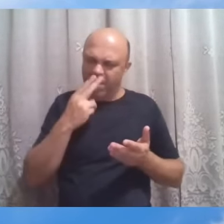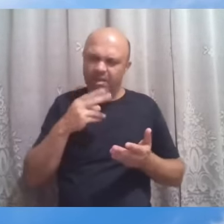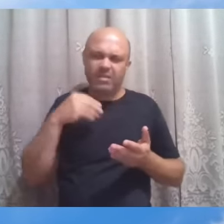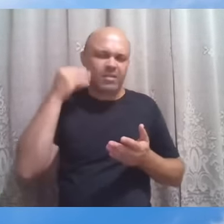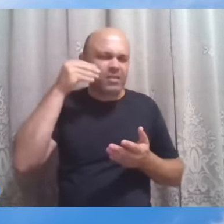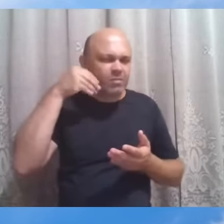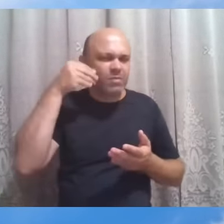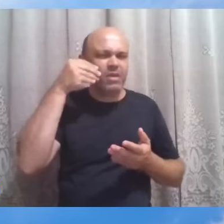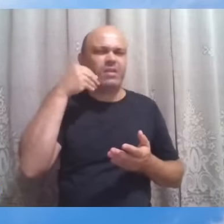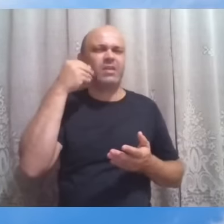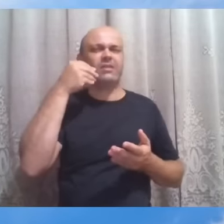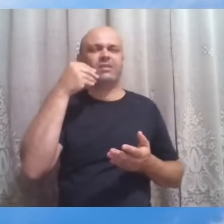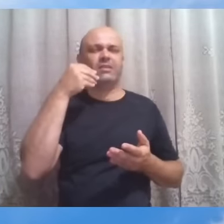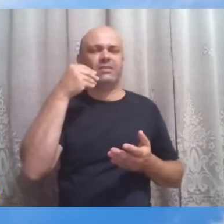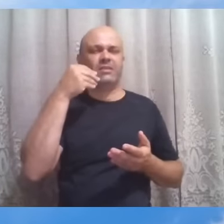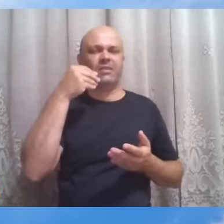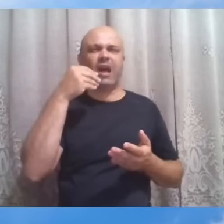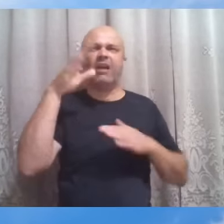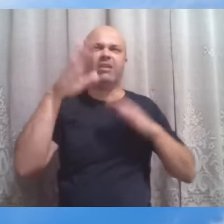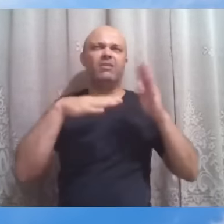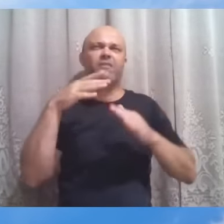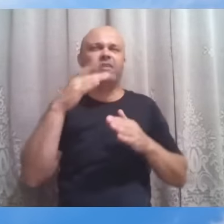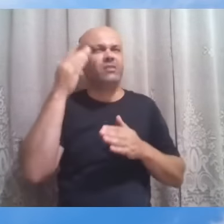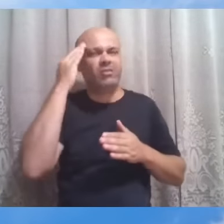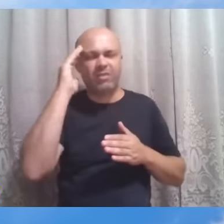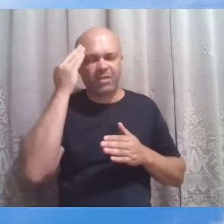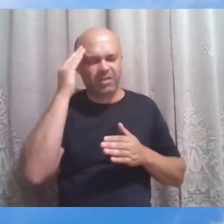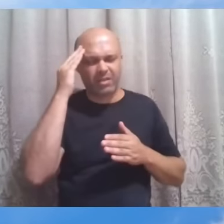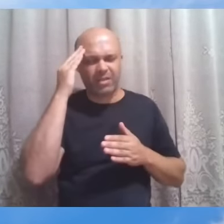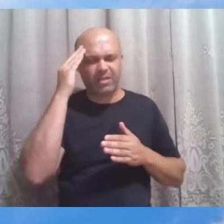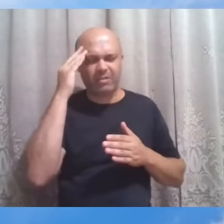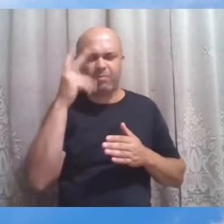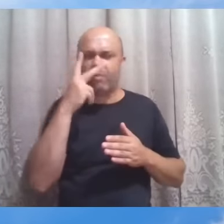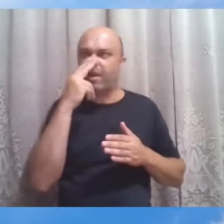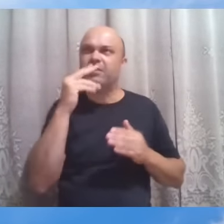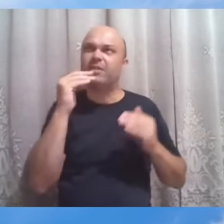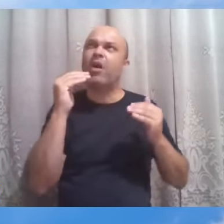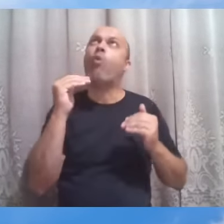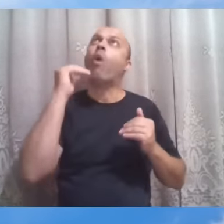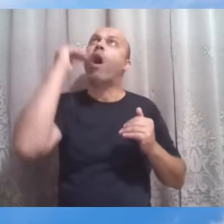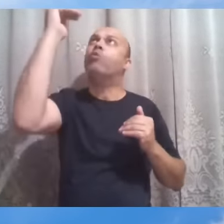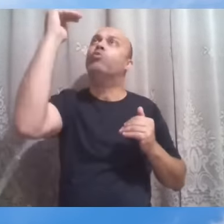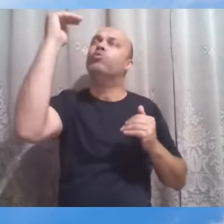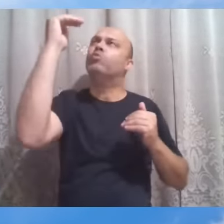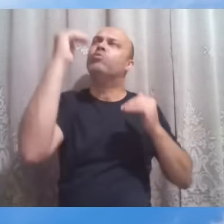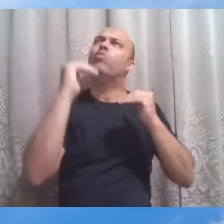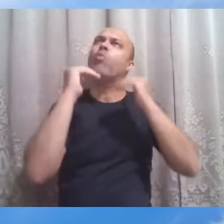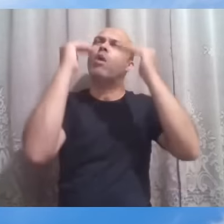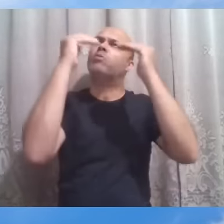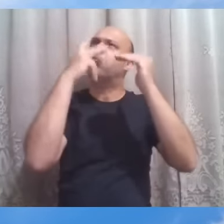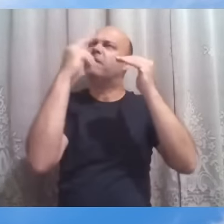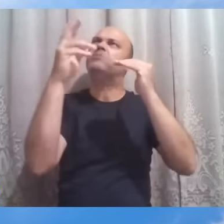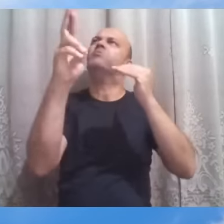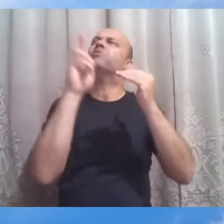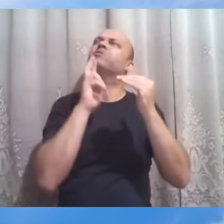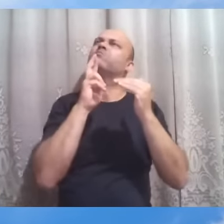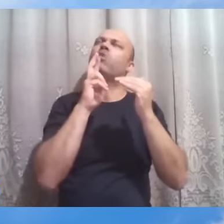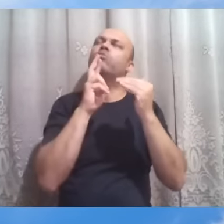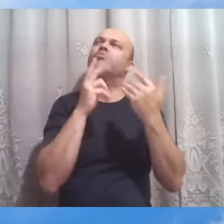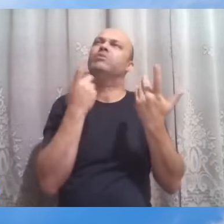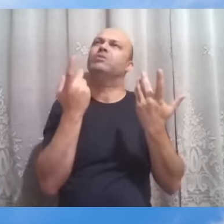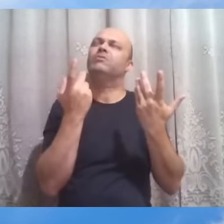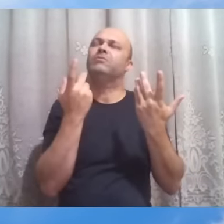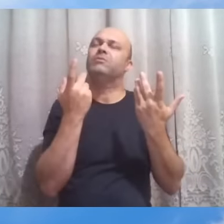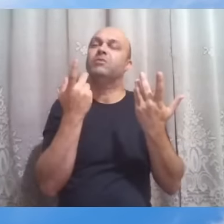aparentemente incompreensível, o alto parece que não nos responde aos anseios, mas é então